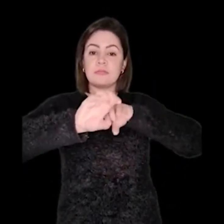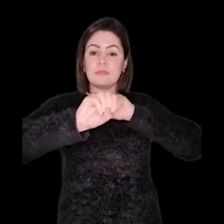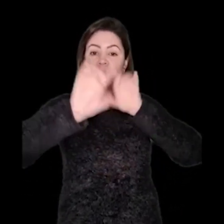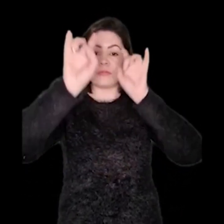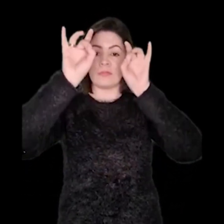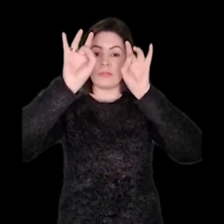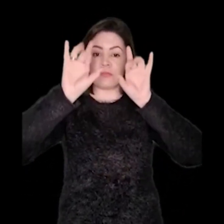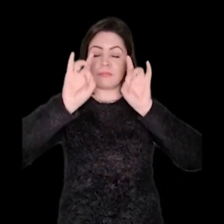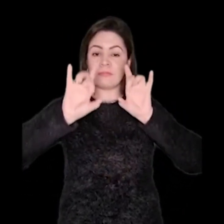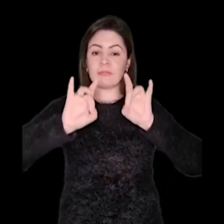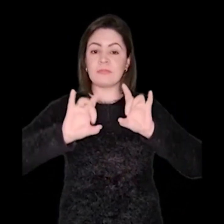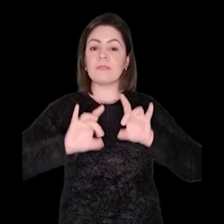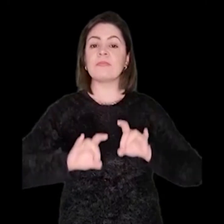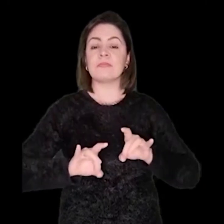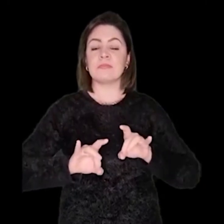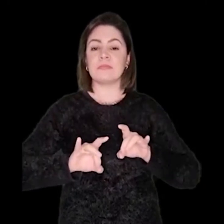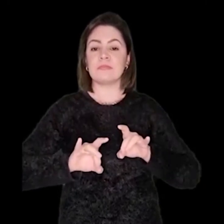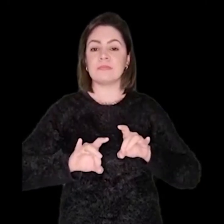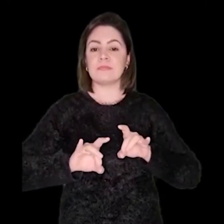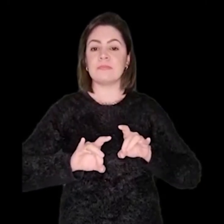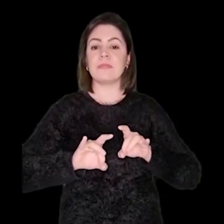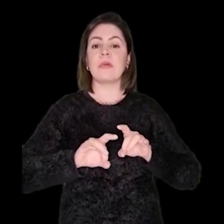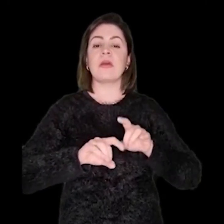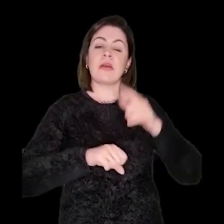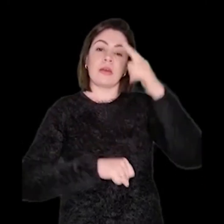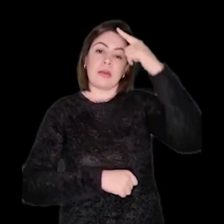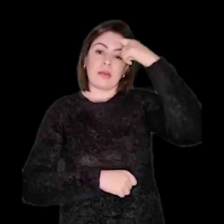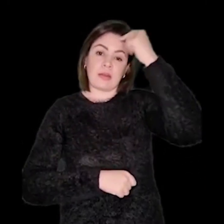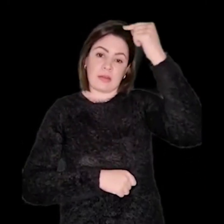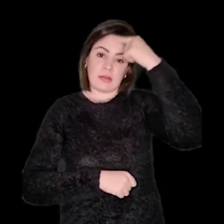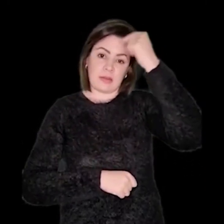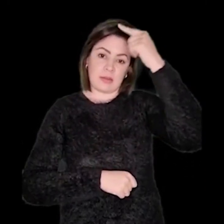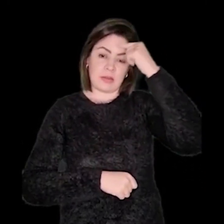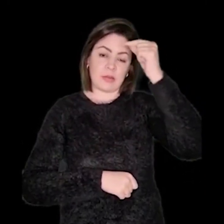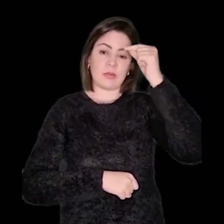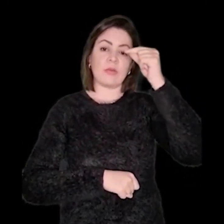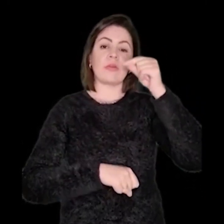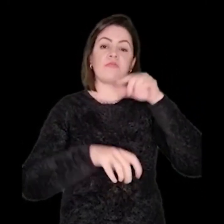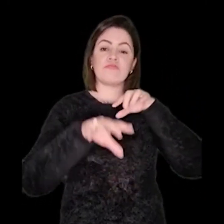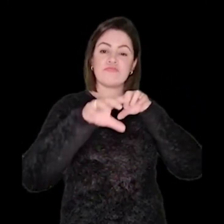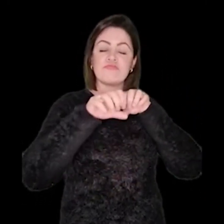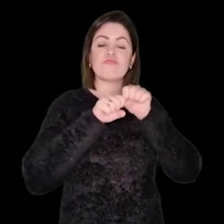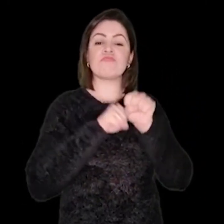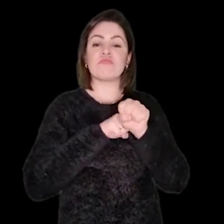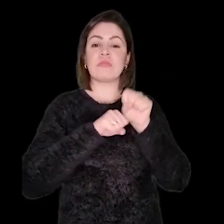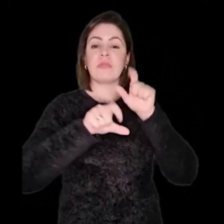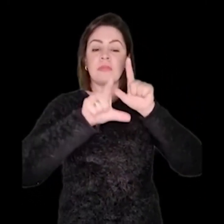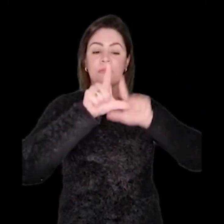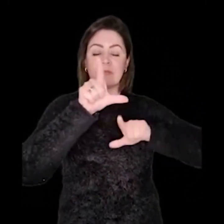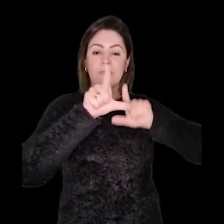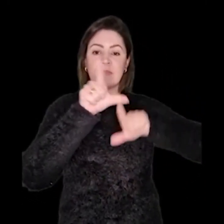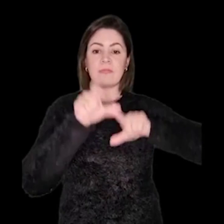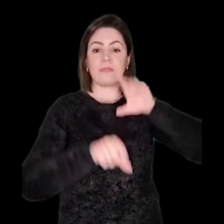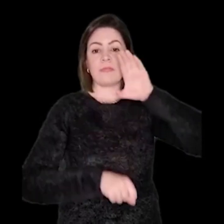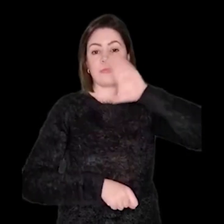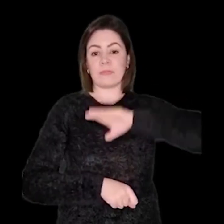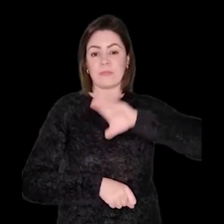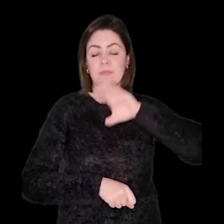especialização em Educação Especial. Sou graduada em Letras, Português e